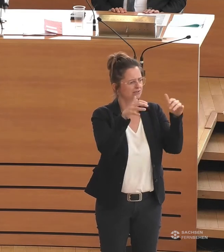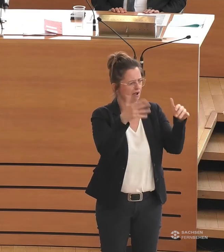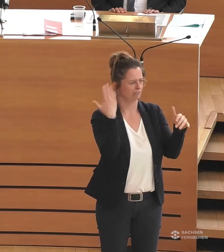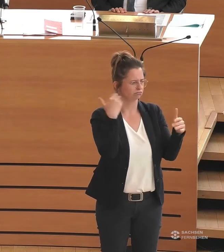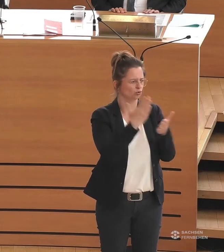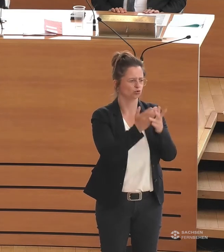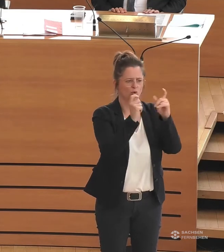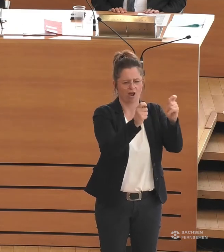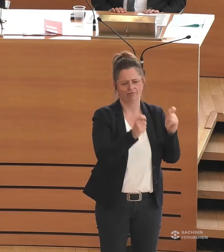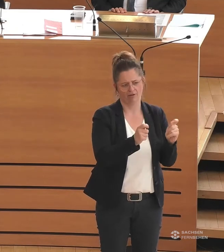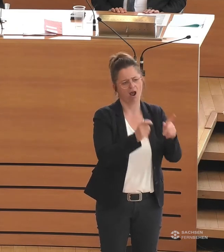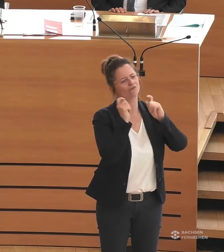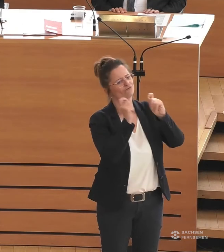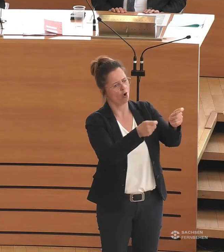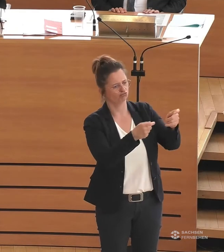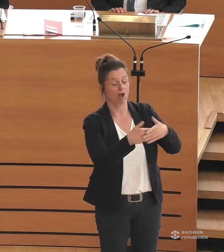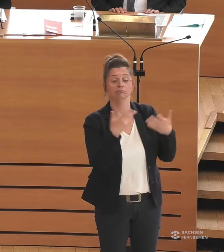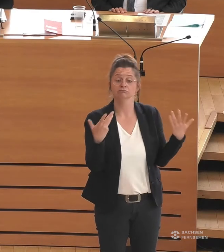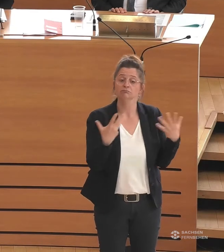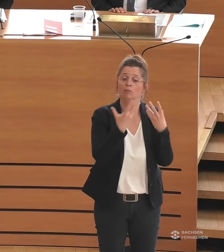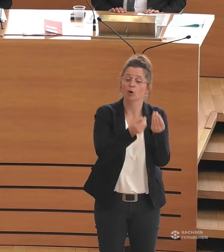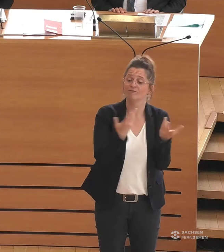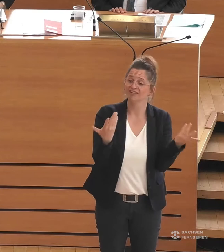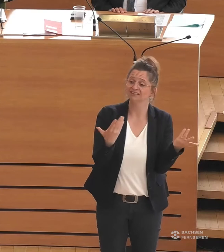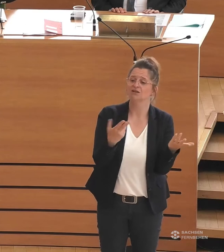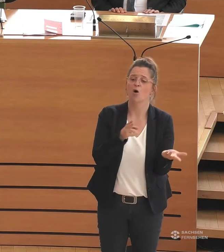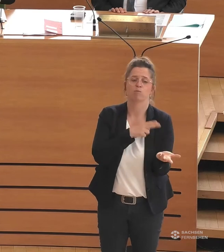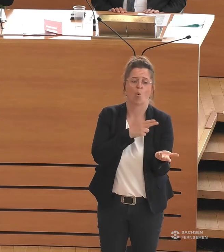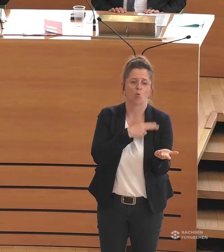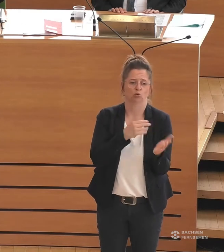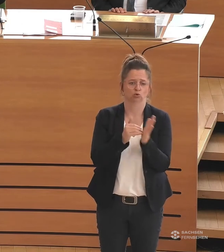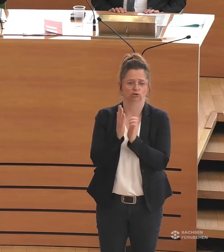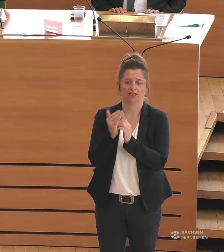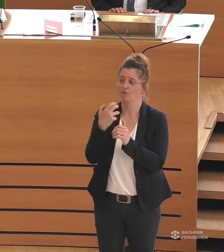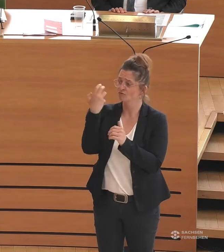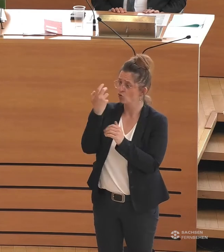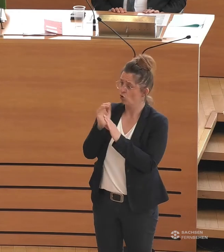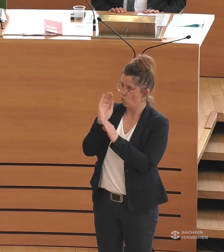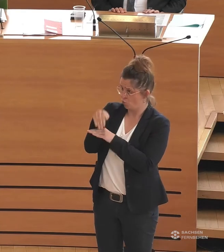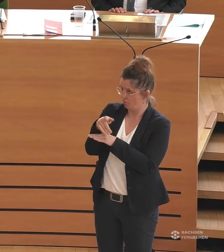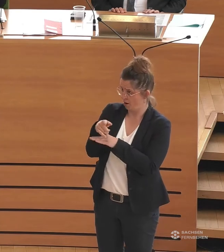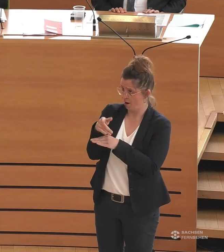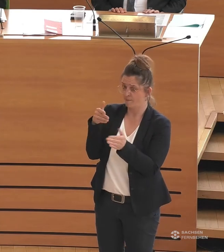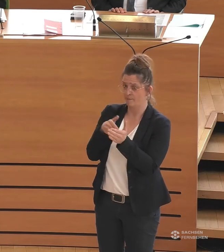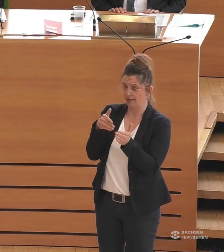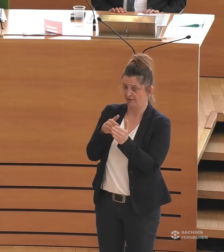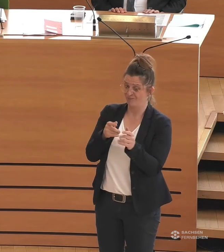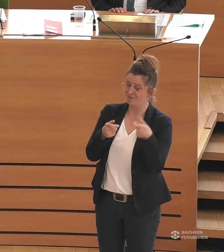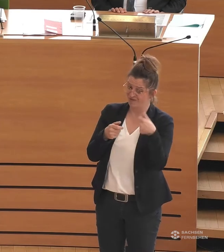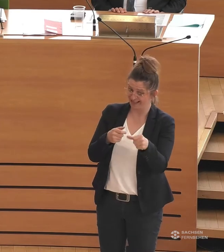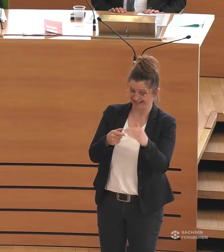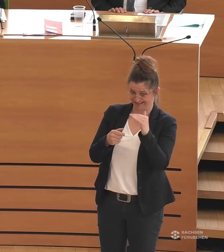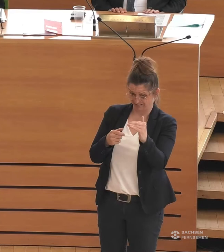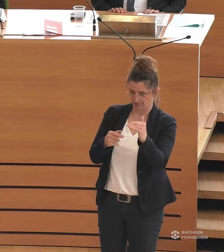eingebracht. Es geht um ein Bonussystem bei Überfüllung der Beschäftigungsquote in Ergänzung zur Pflichtabgabe.